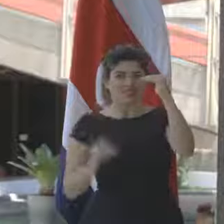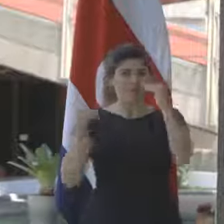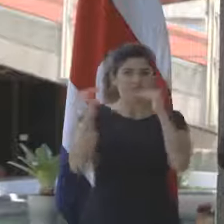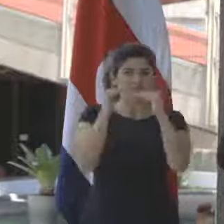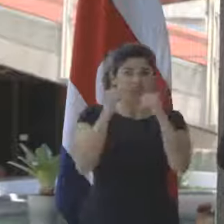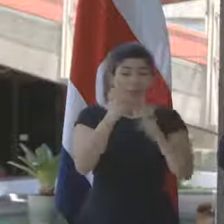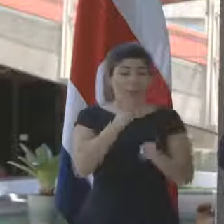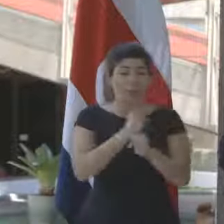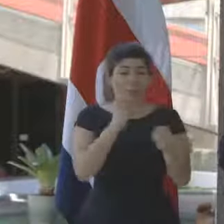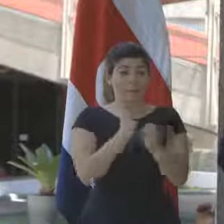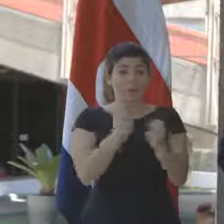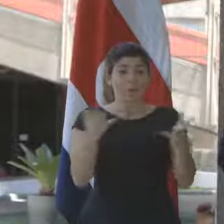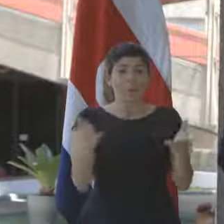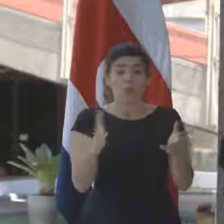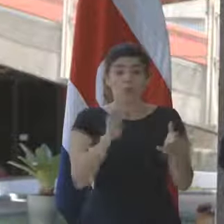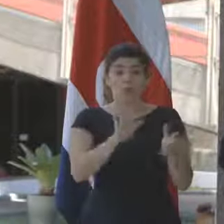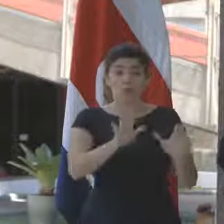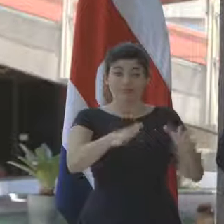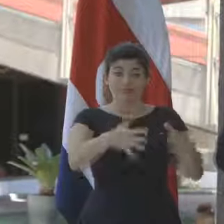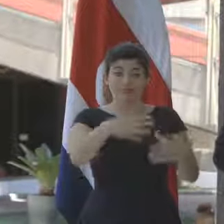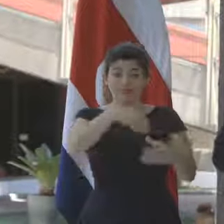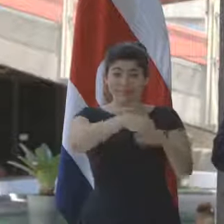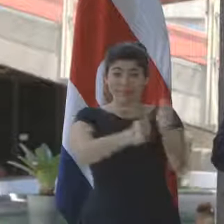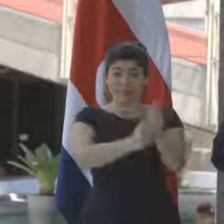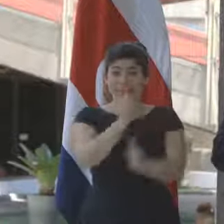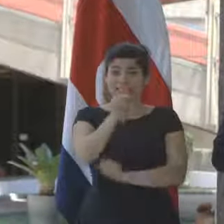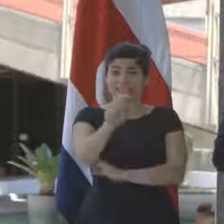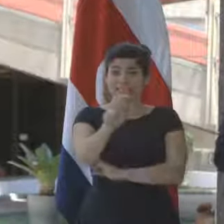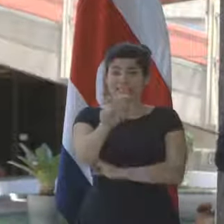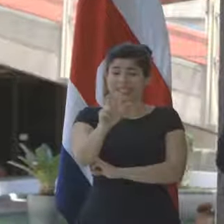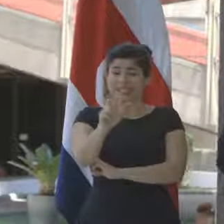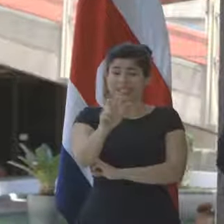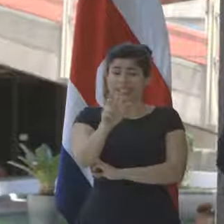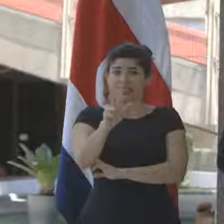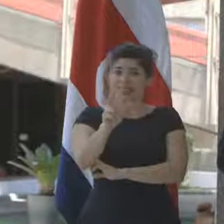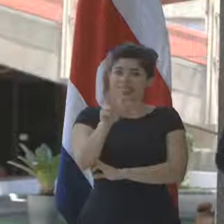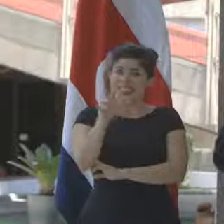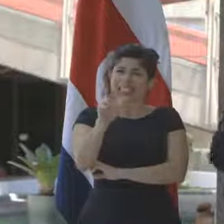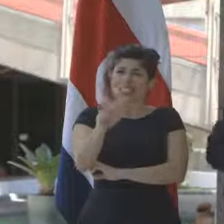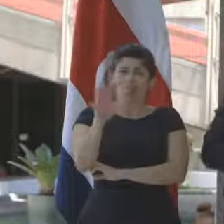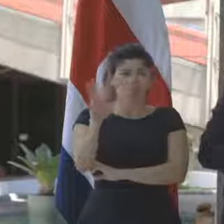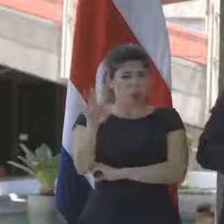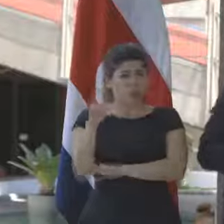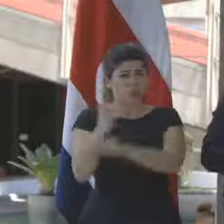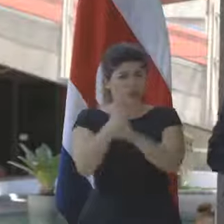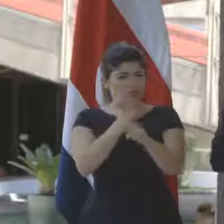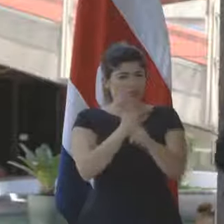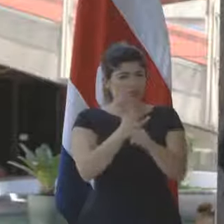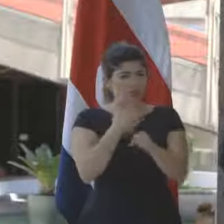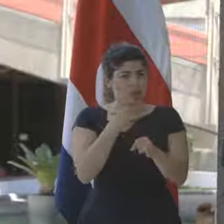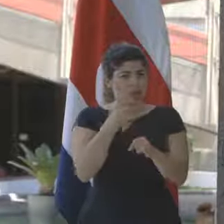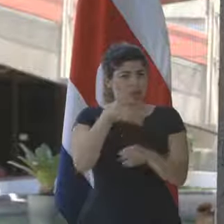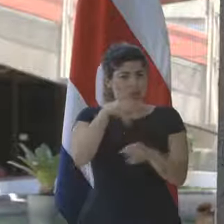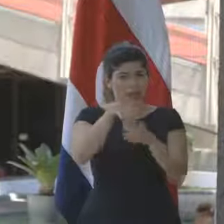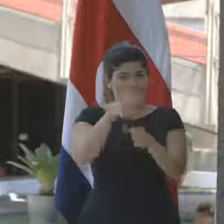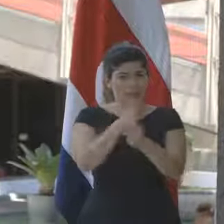El empleo público como categoría que reúne más de 334 instituciones, precisamente,